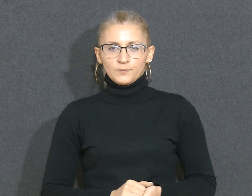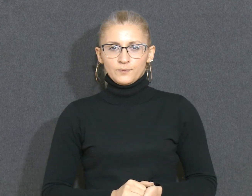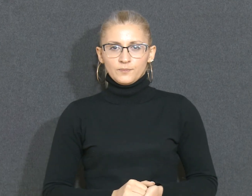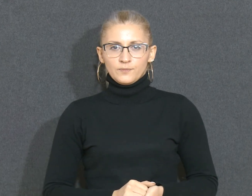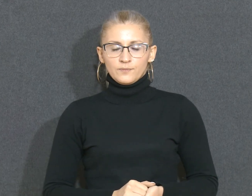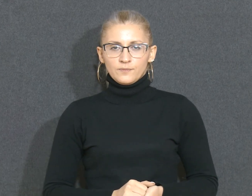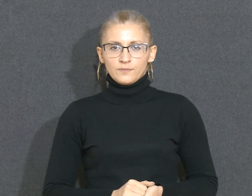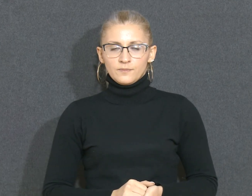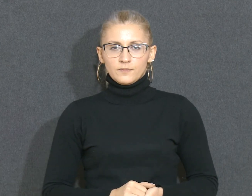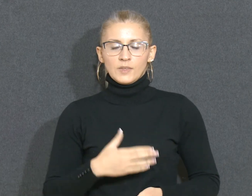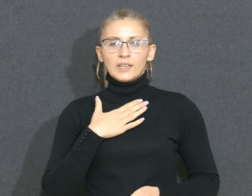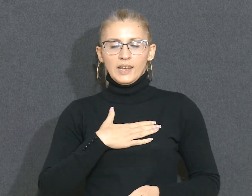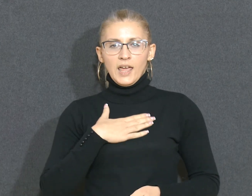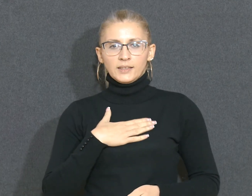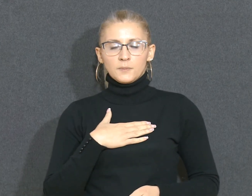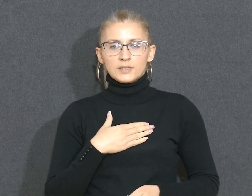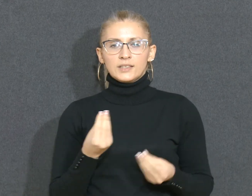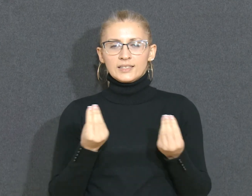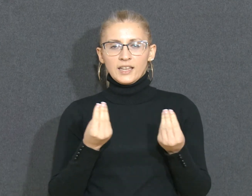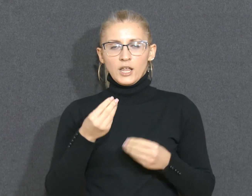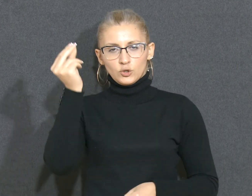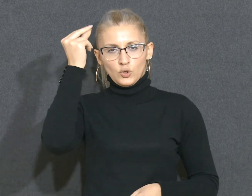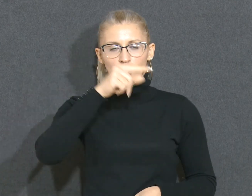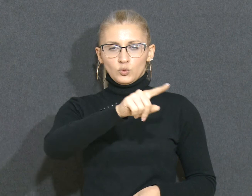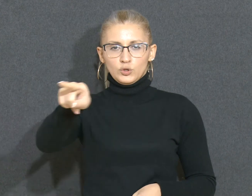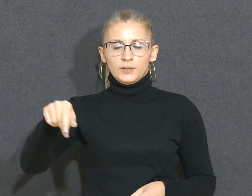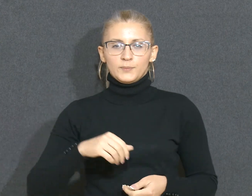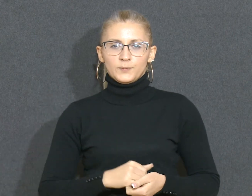Nadam se da ste nešto naučili. Komijze